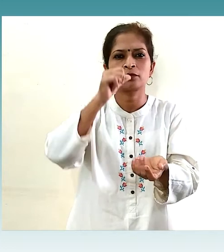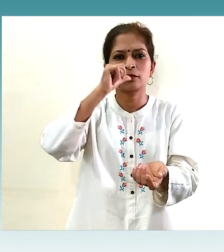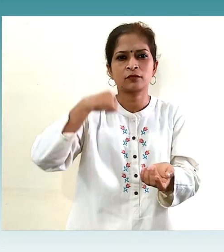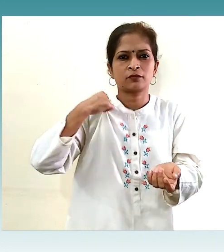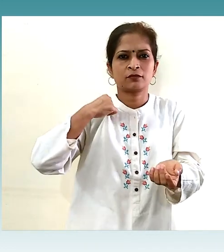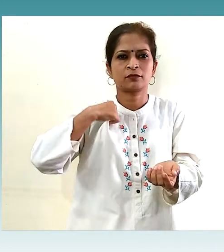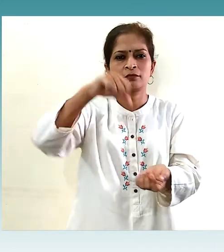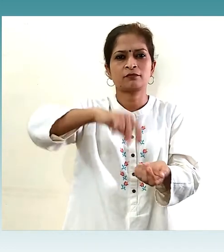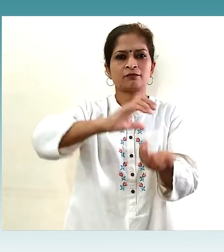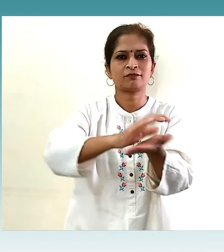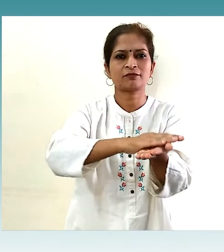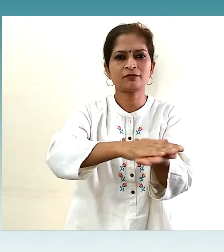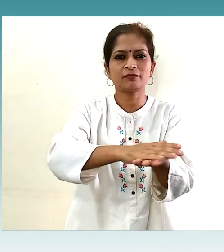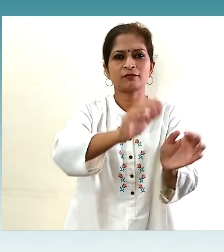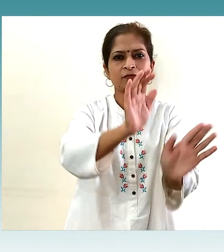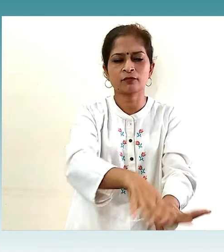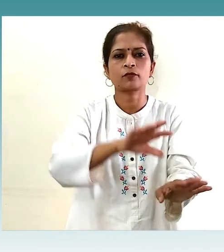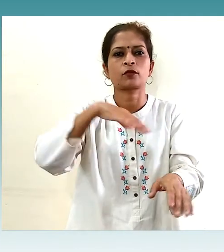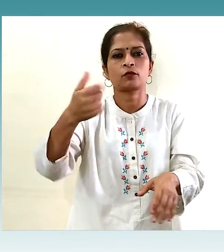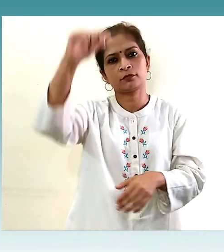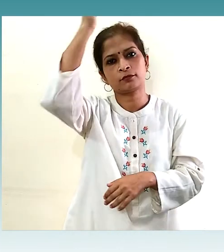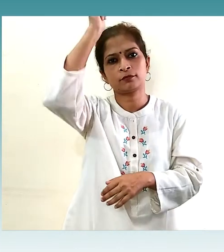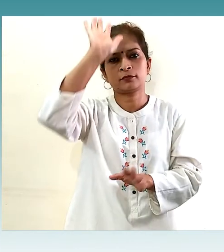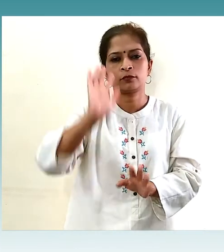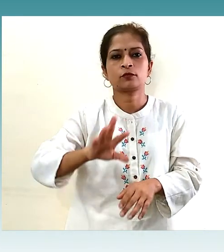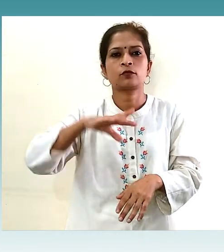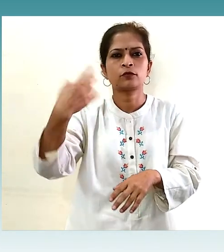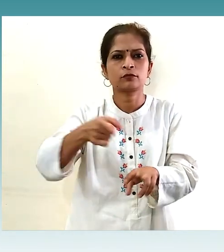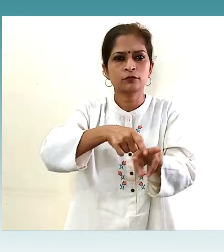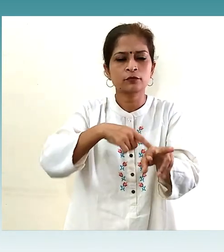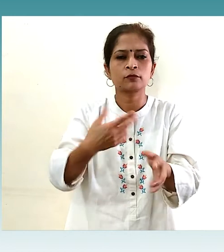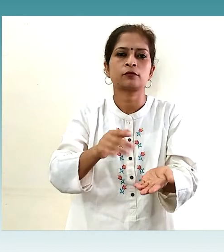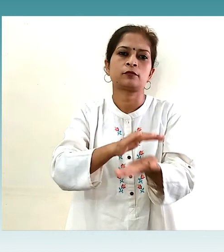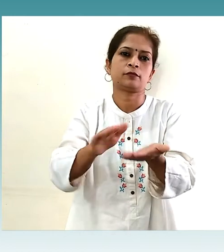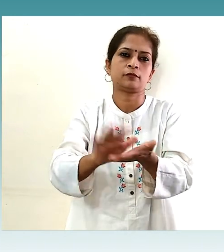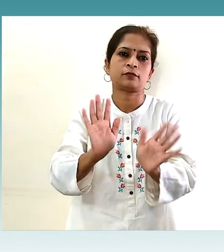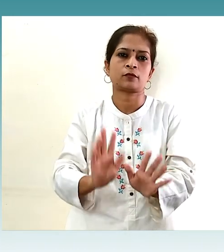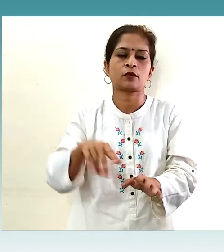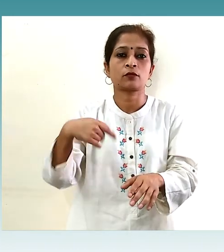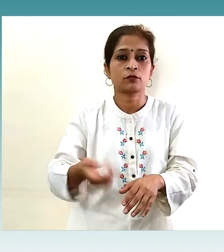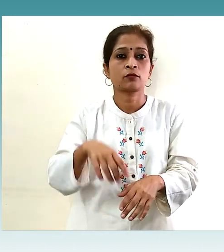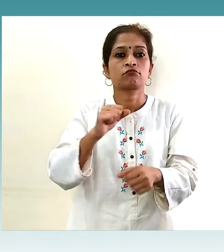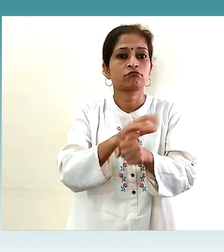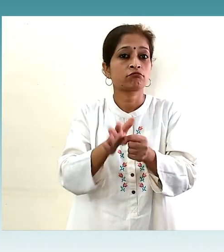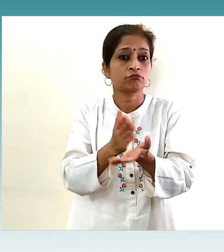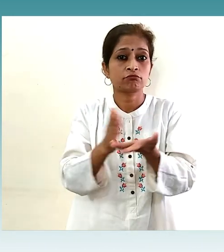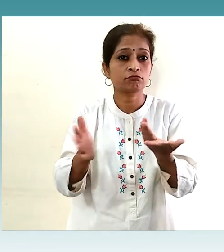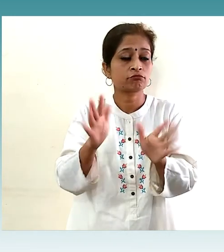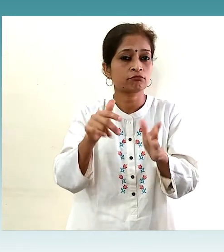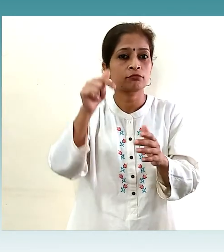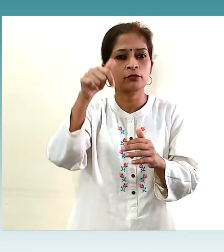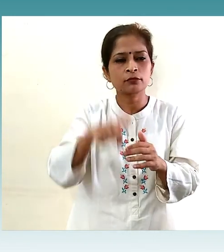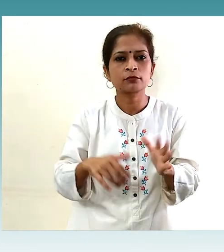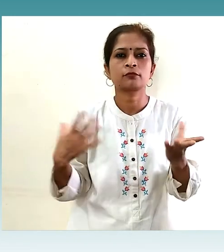डुबो कर अच्छे से नहा लें, बाहर वाली चपल भी साबुन से धोलें जी हां, करोना का खत्रा टला नहीं है,